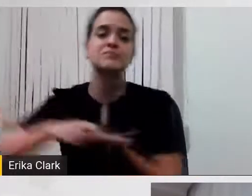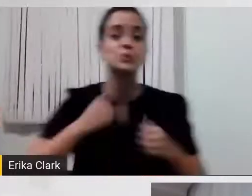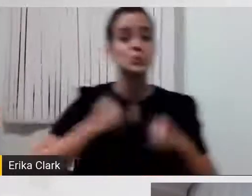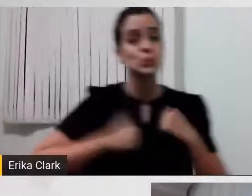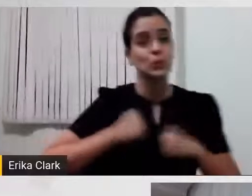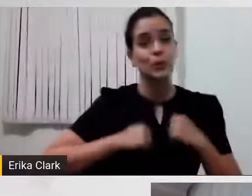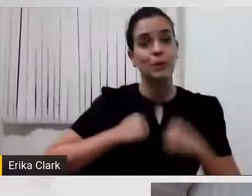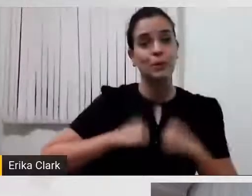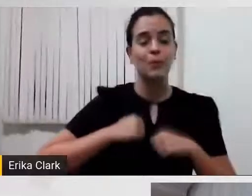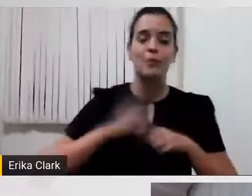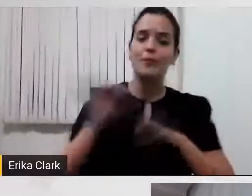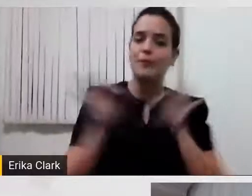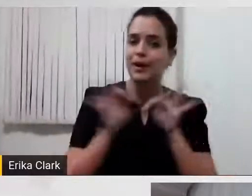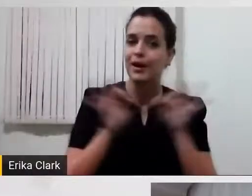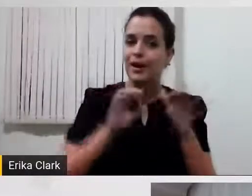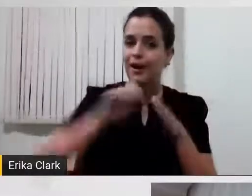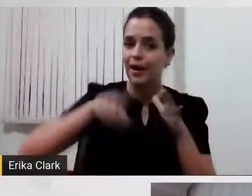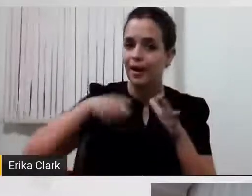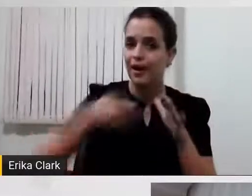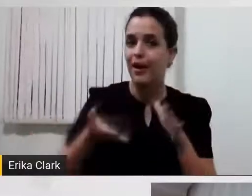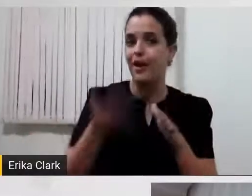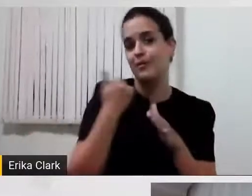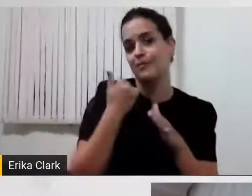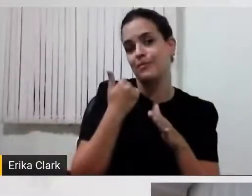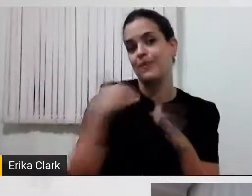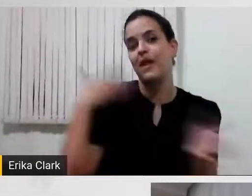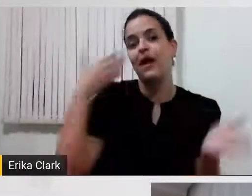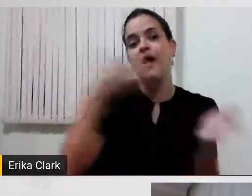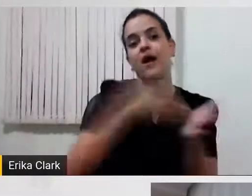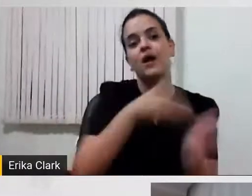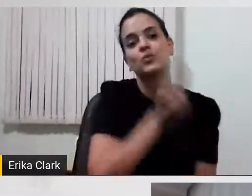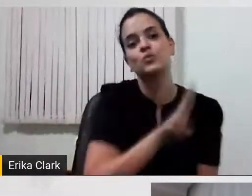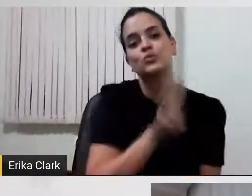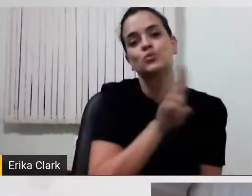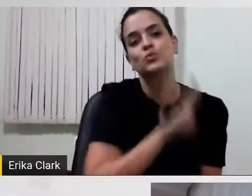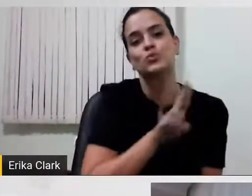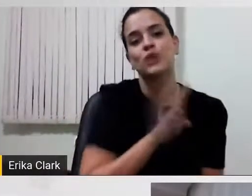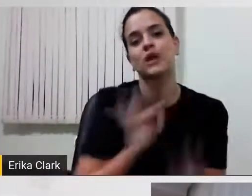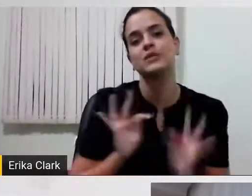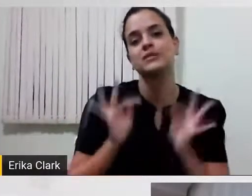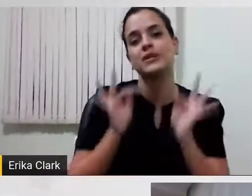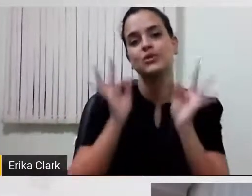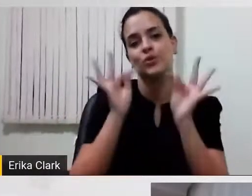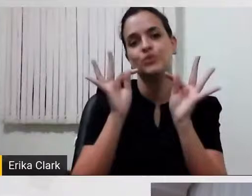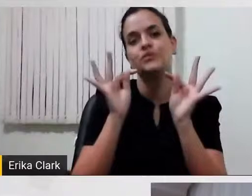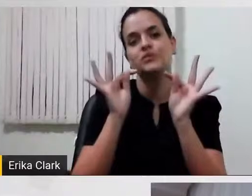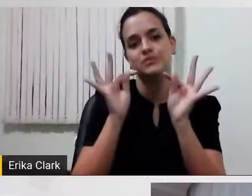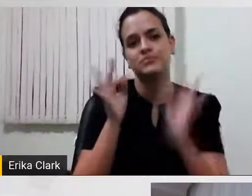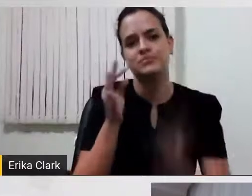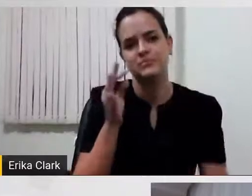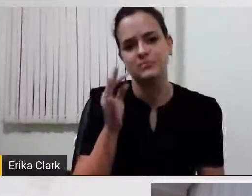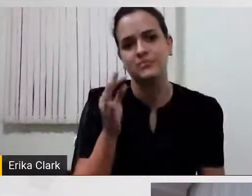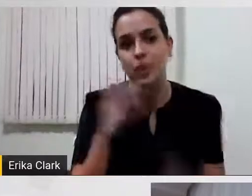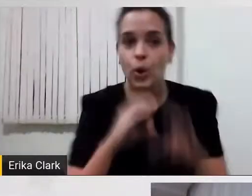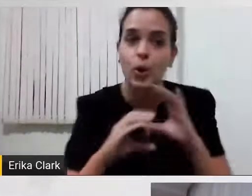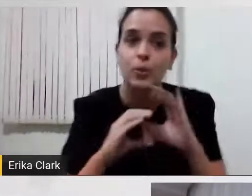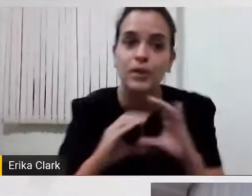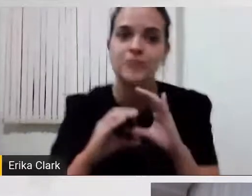preparar o alimento até usar a tecnologia da informação e da comunicação com o máximo ou total